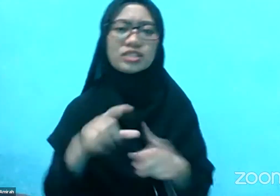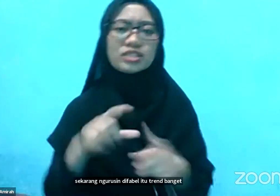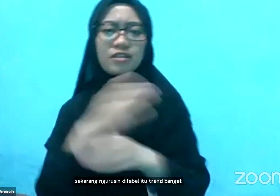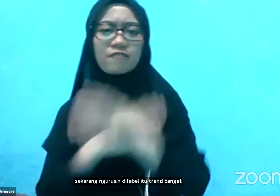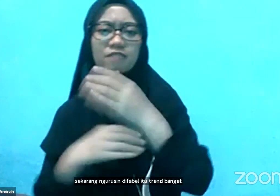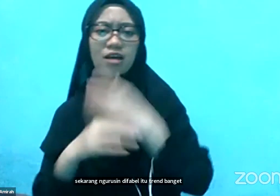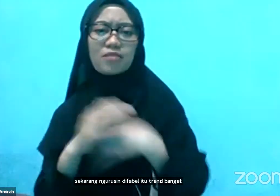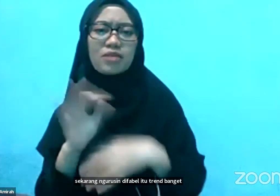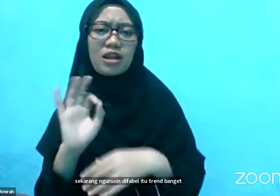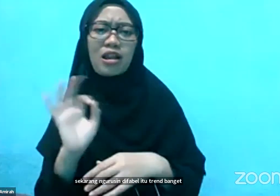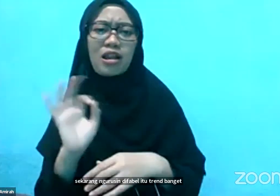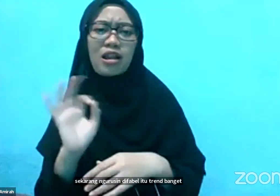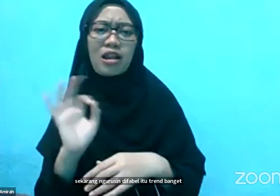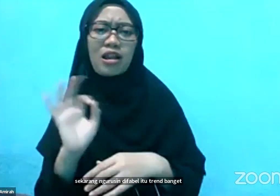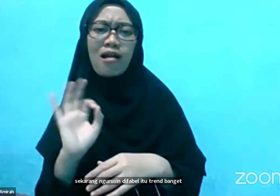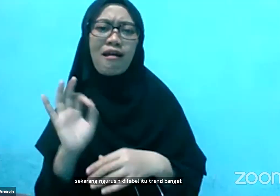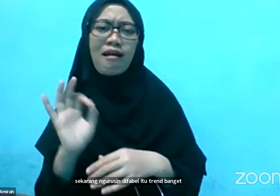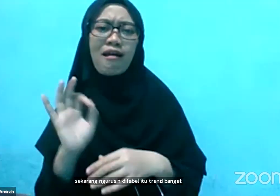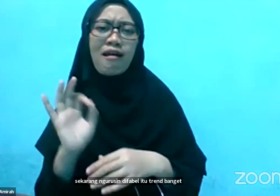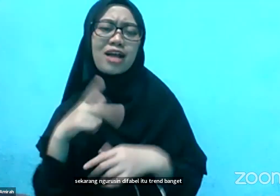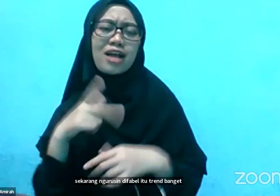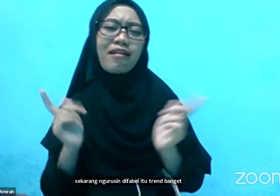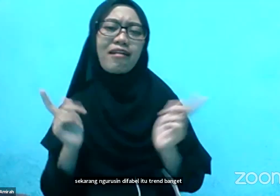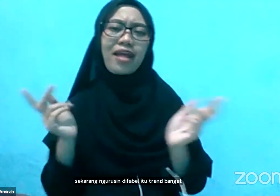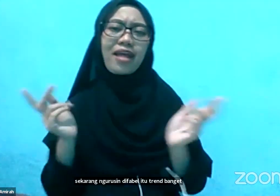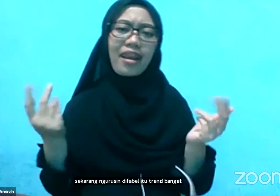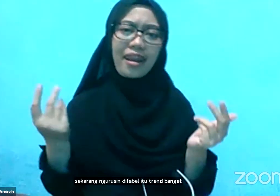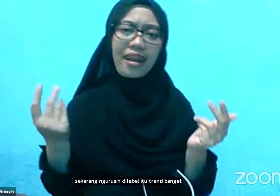Pable Siapa yang mau jadi di Pable